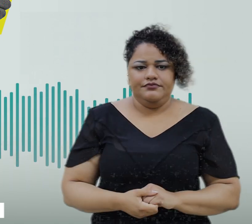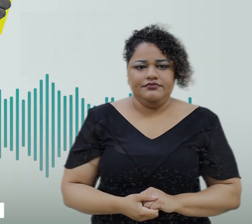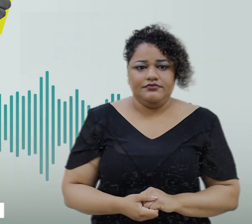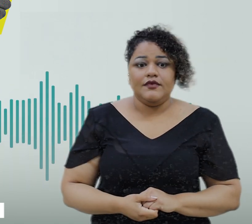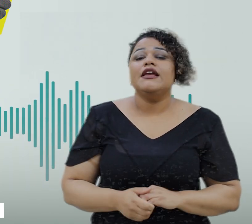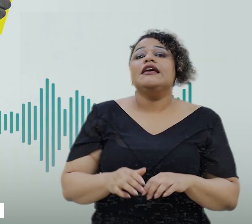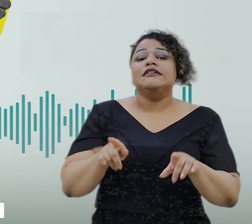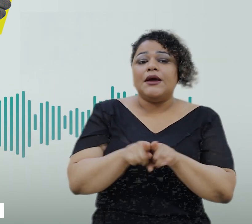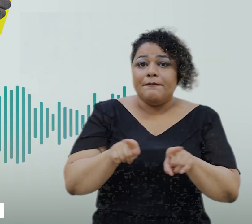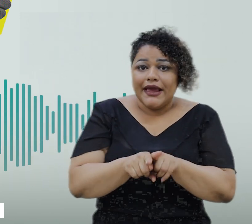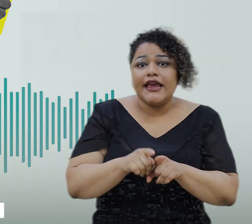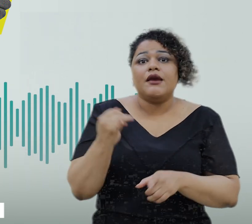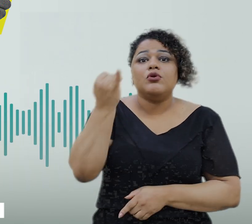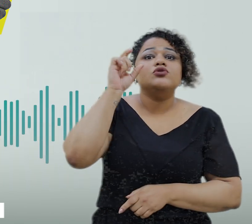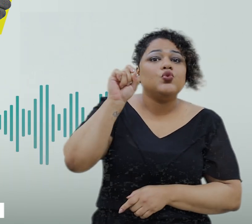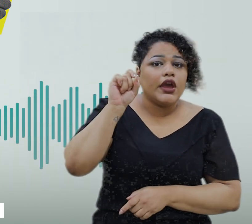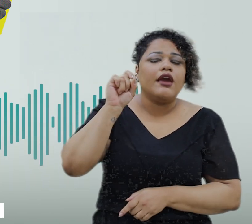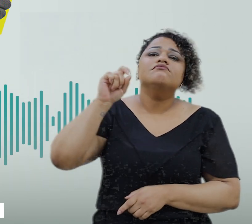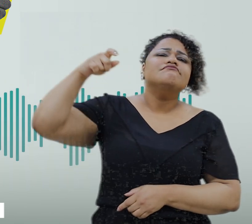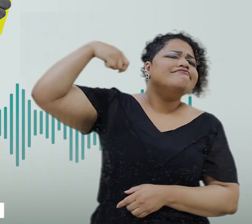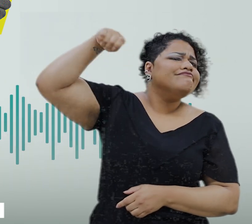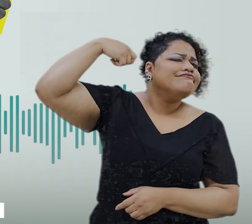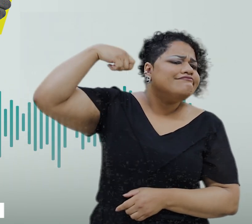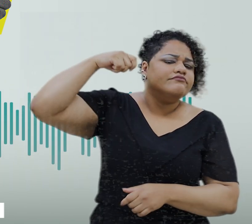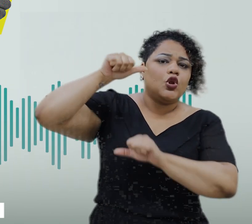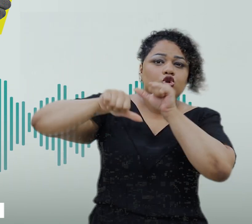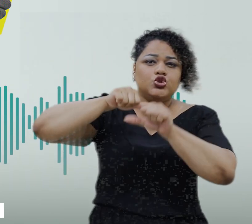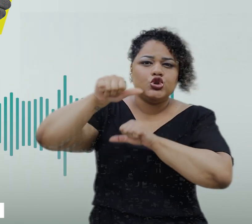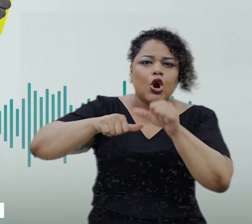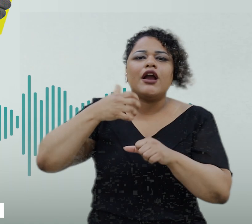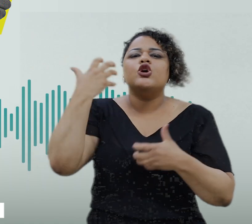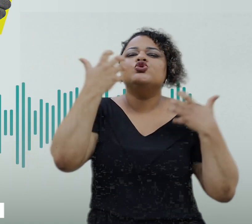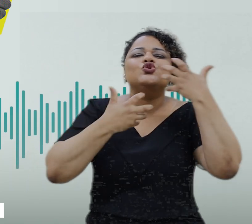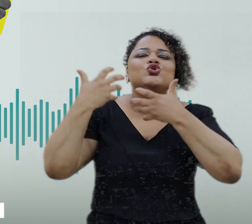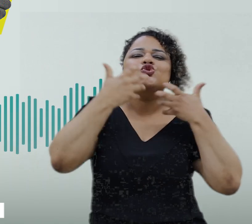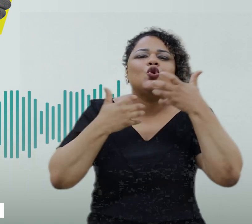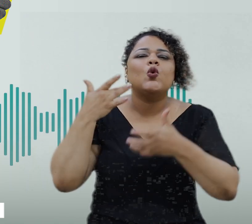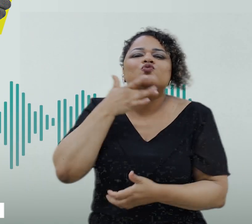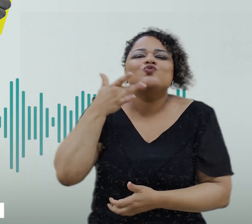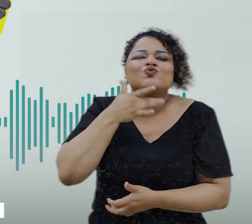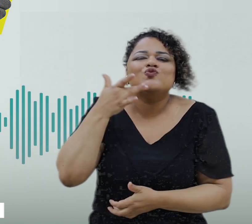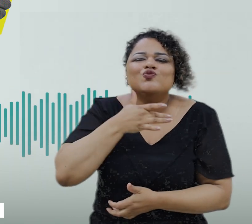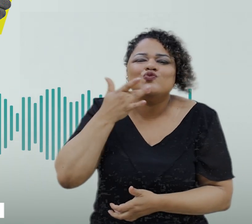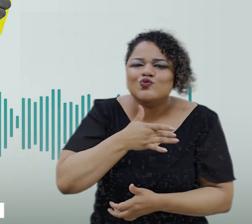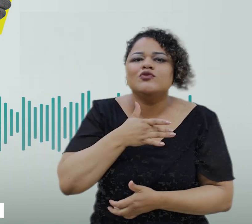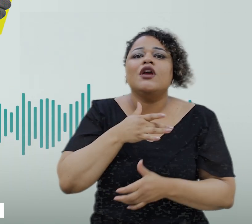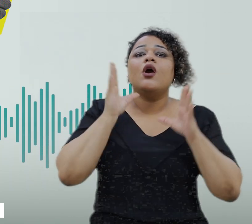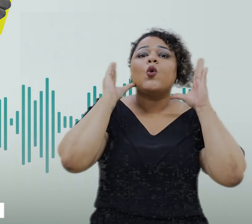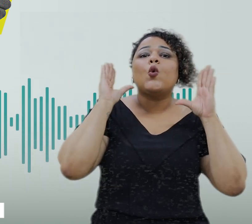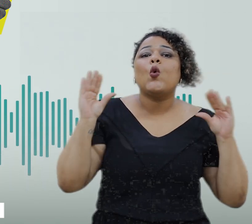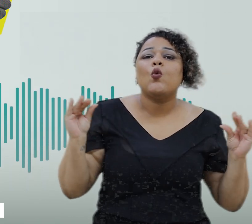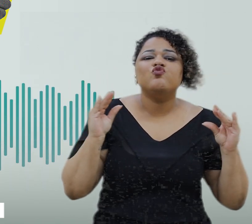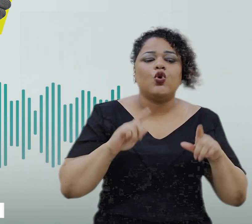alarmes e sinais sonoros por músicas e sons agradáveis vai proporcionar bem-estar auditivo não